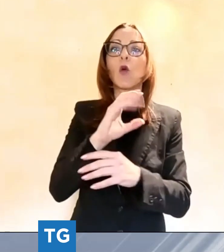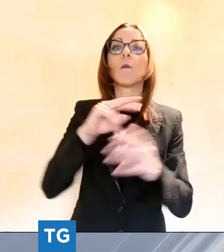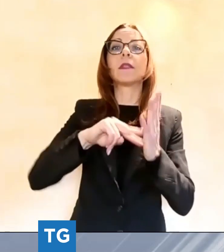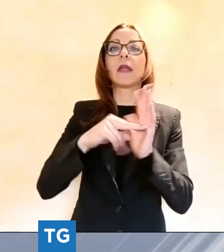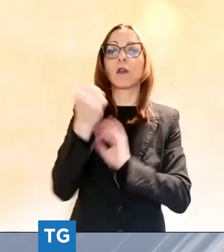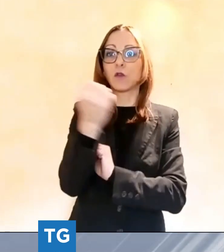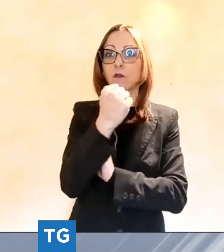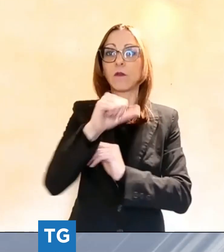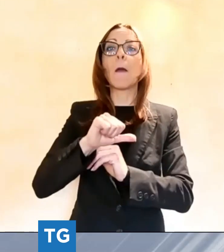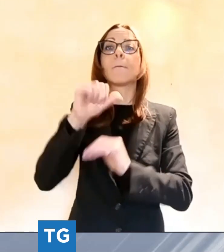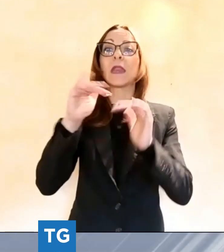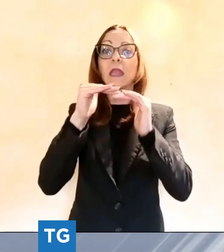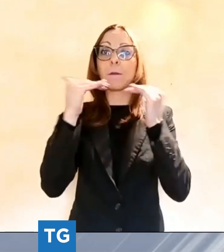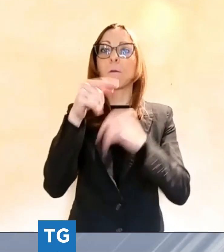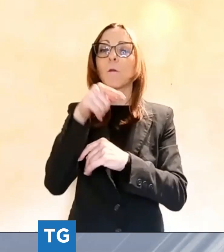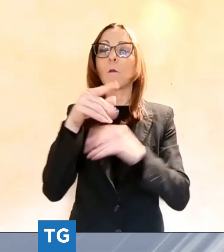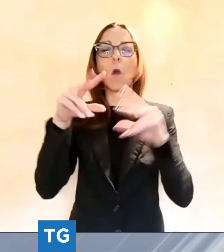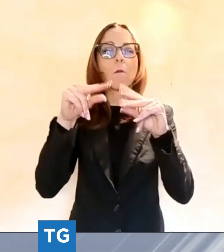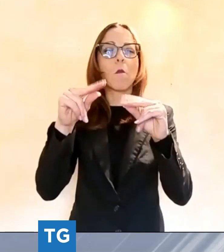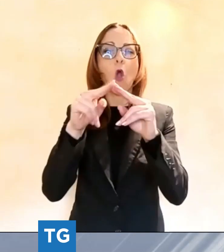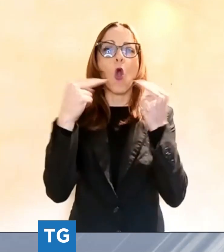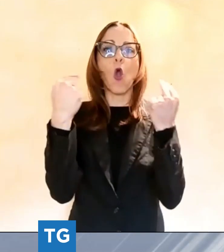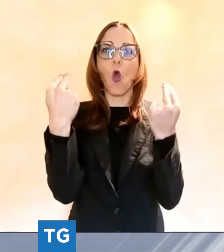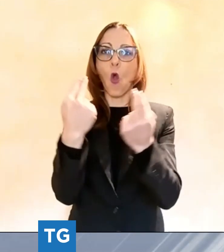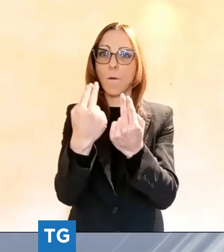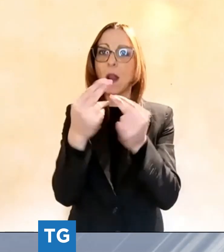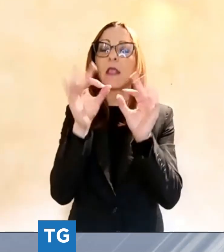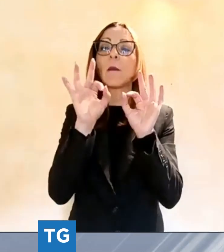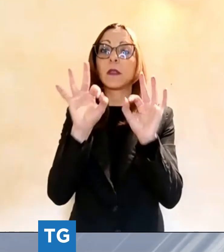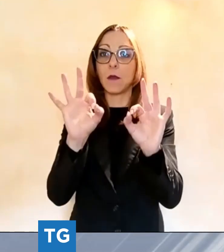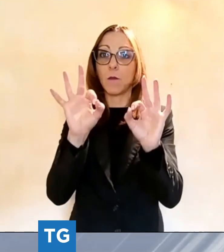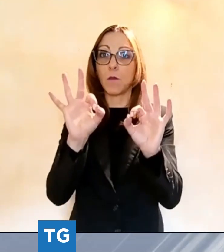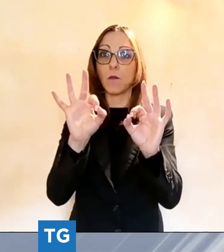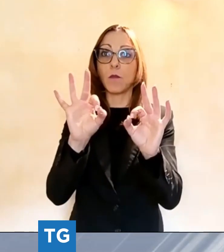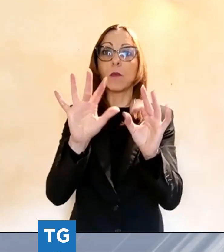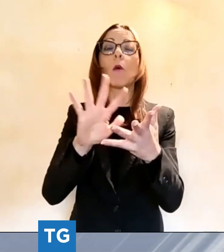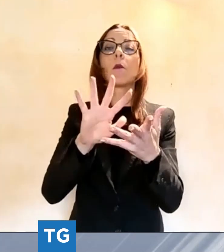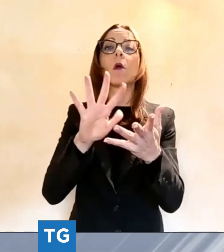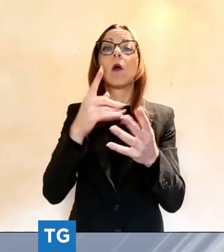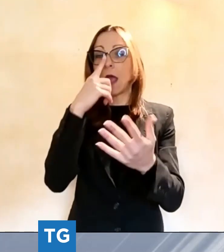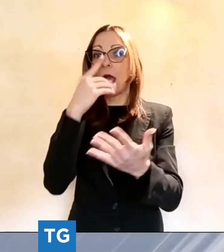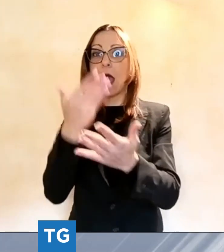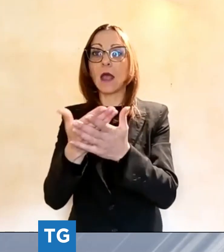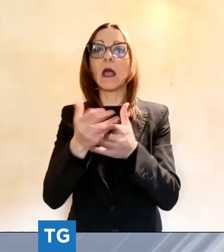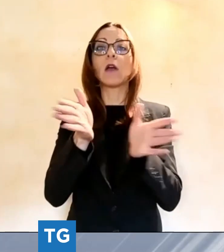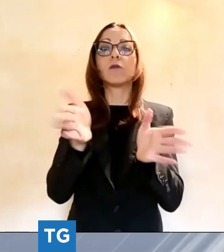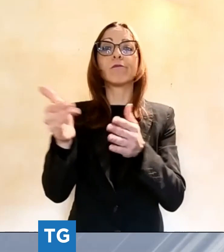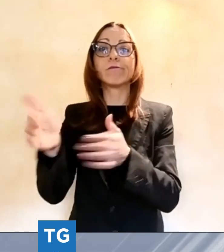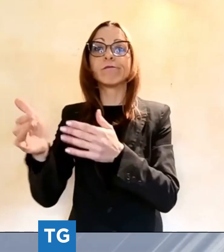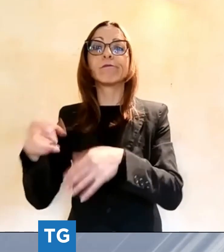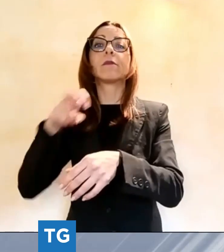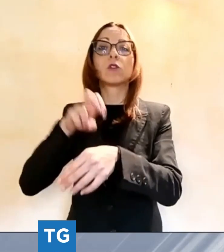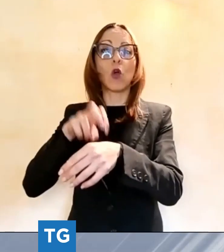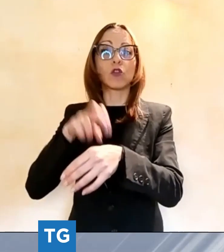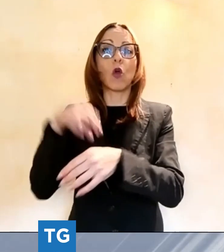rimodernato completamente negli impianti e negli interni verrà adeguato alle esigenze di ambulatori specialistici. Ne verranno realizzati